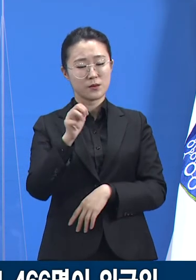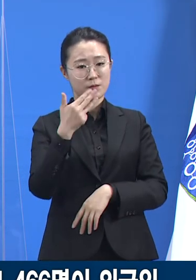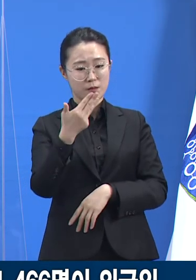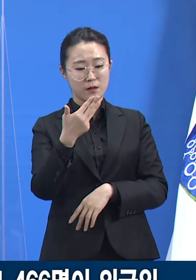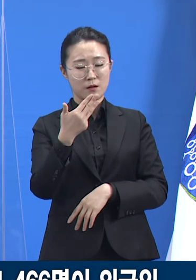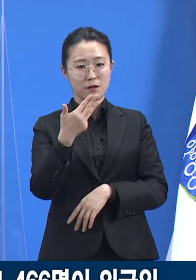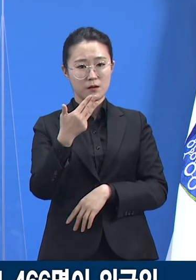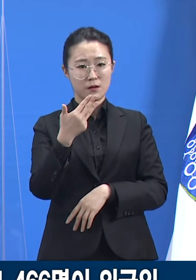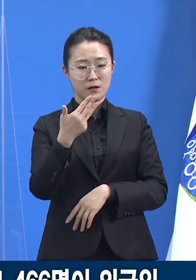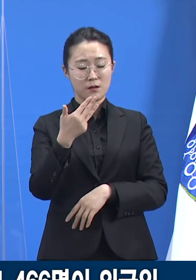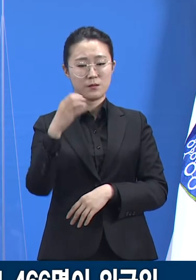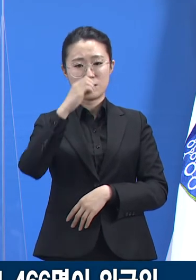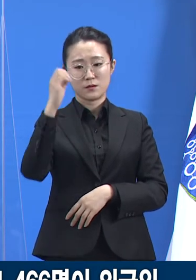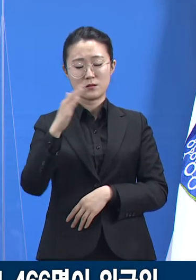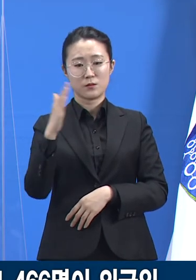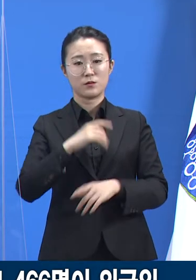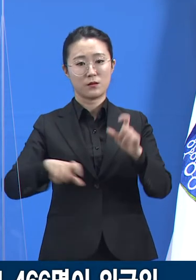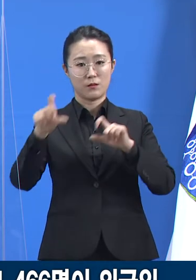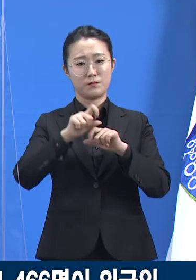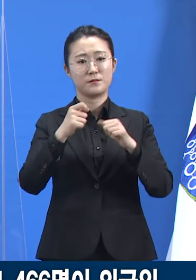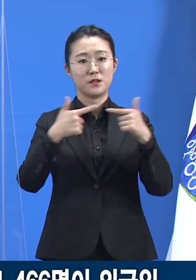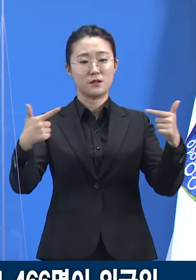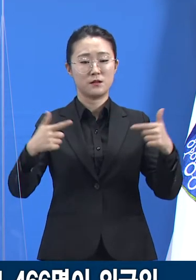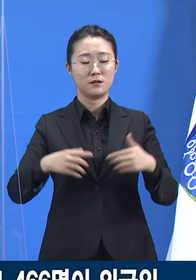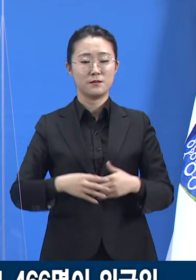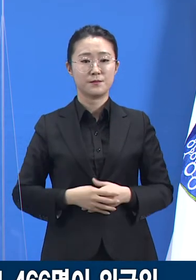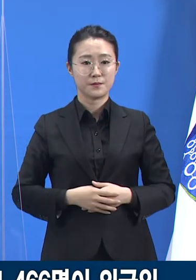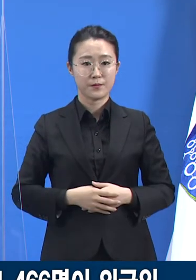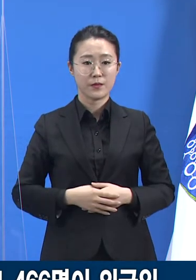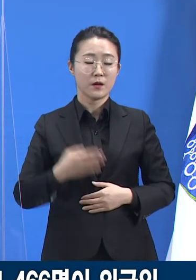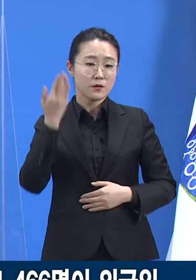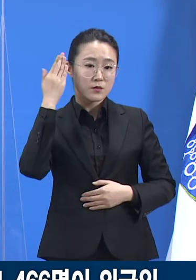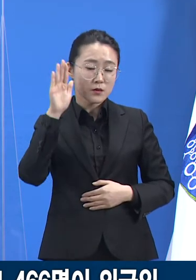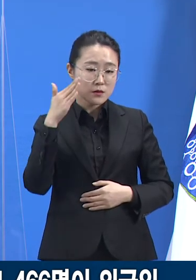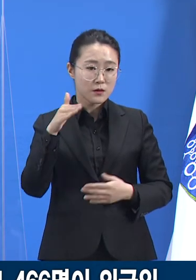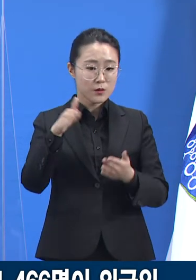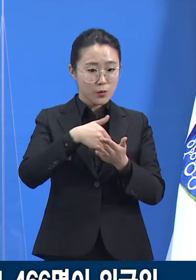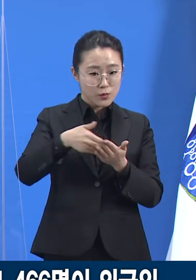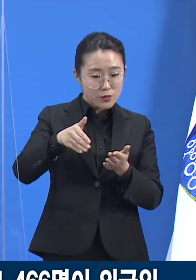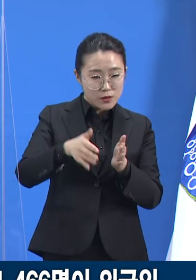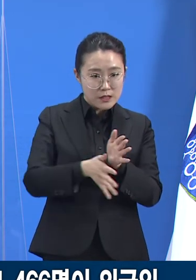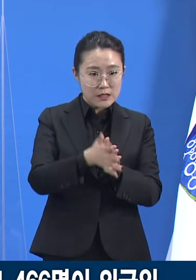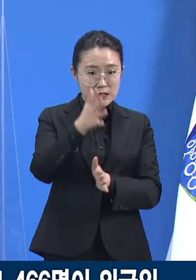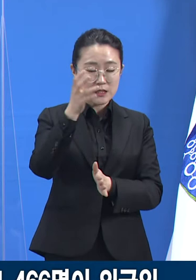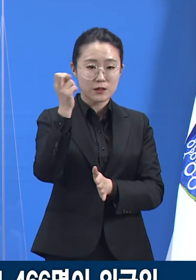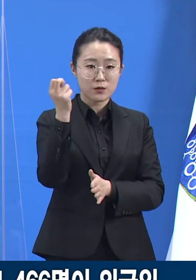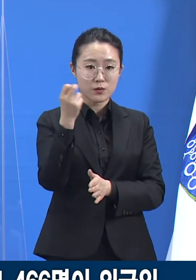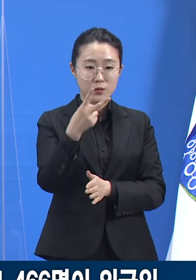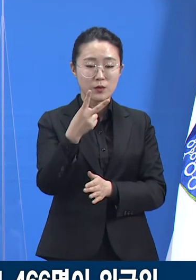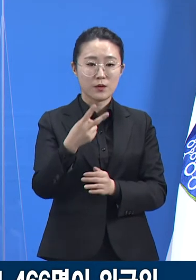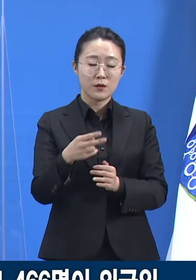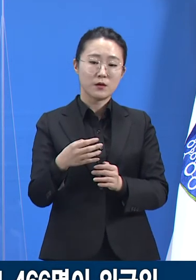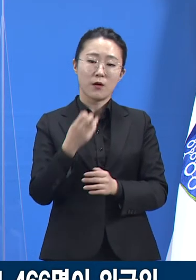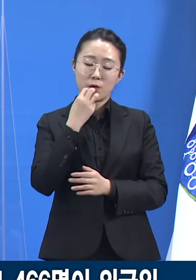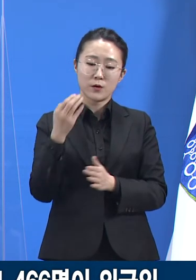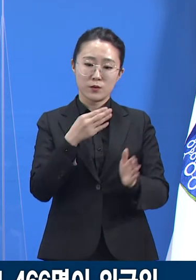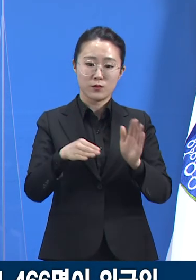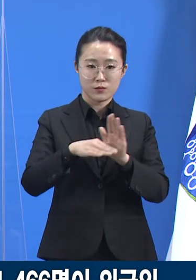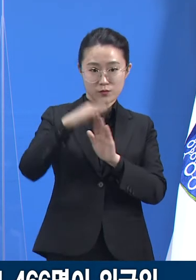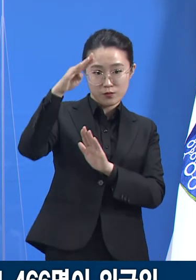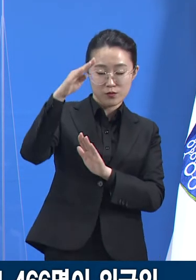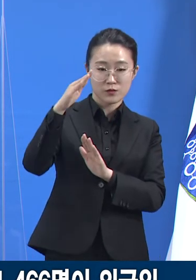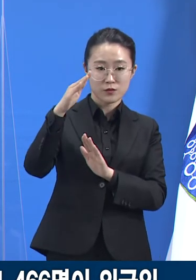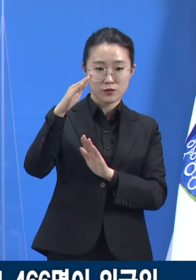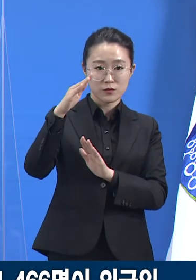최근의 확진자 통계는 동두천시 등 경기 북부 지역에서 아프리카 출신 외국인 확진자가 더 많이